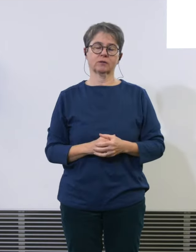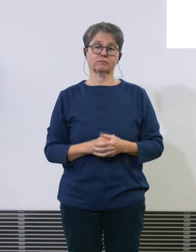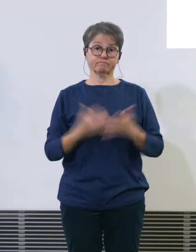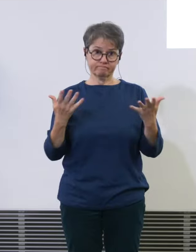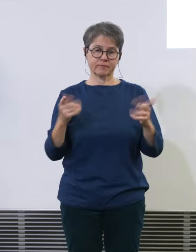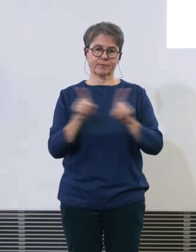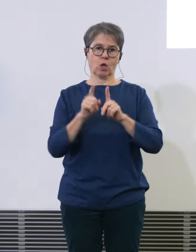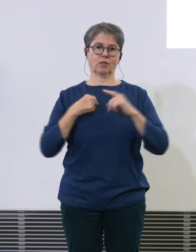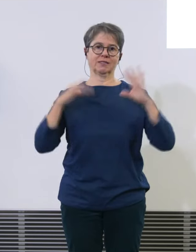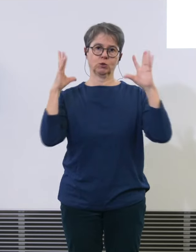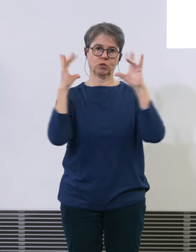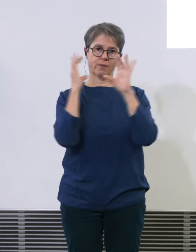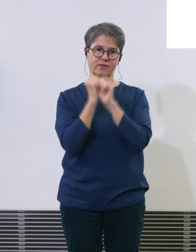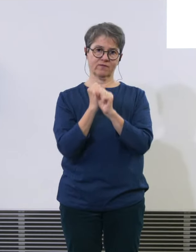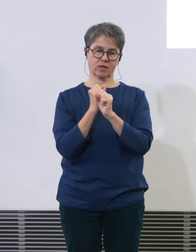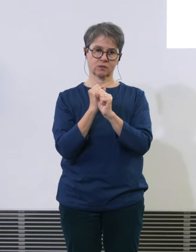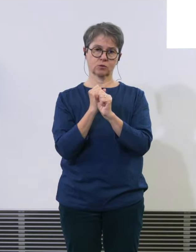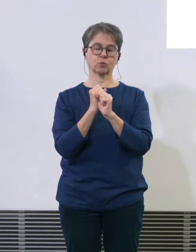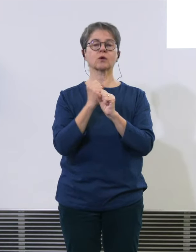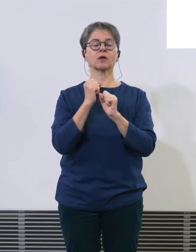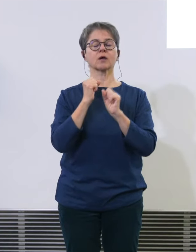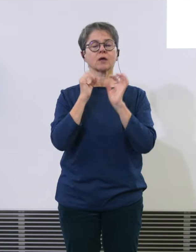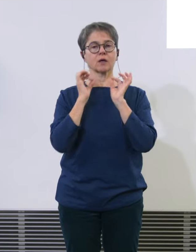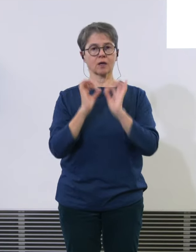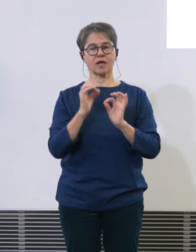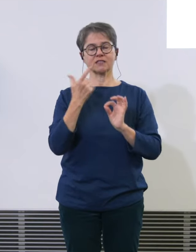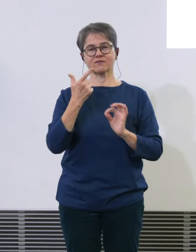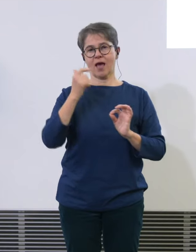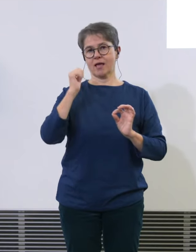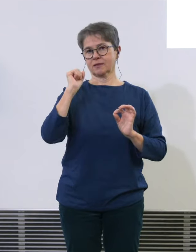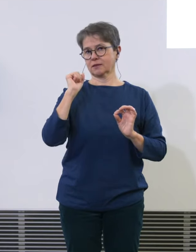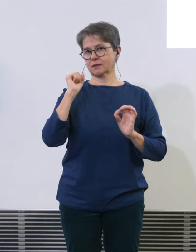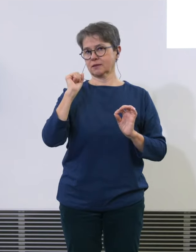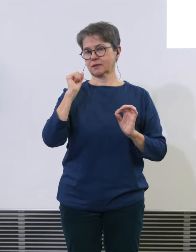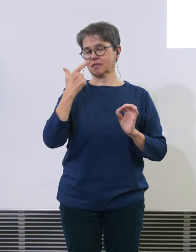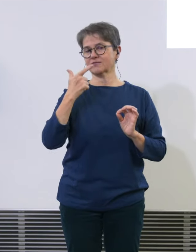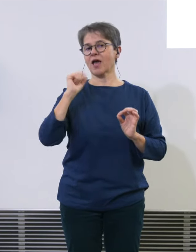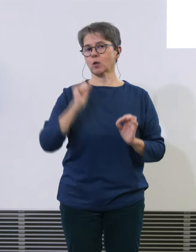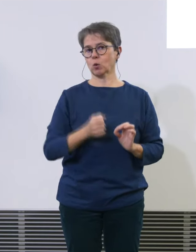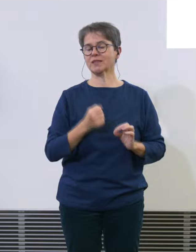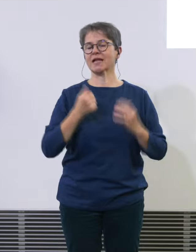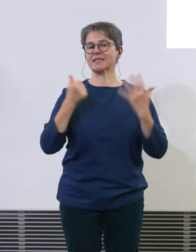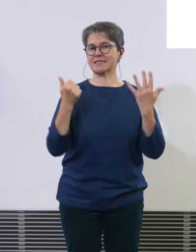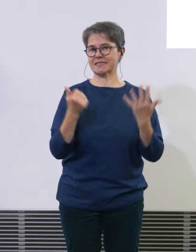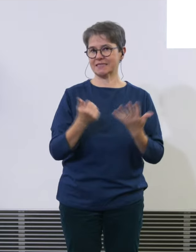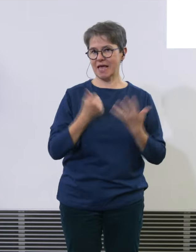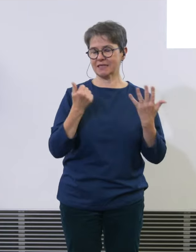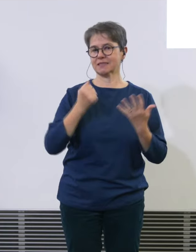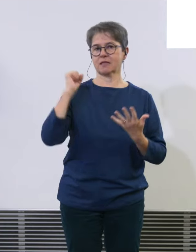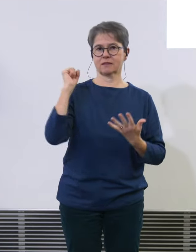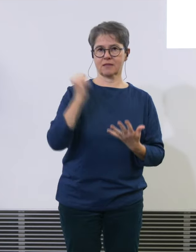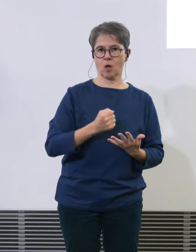Mit insgesamt 216'600 Flugbewegungen